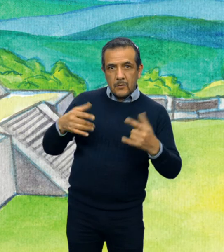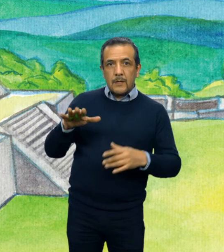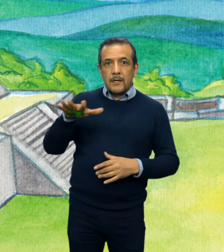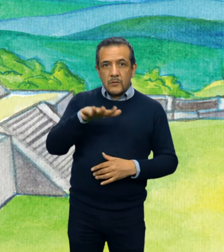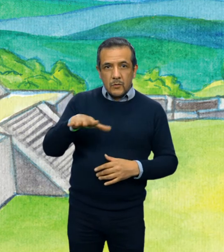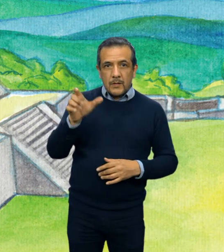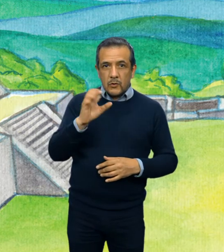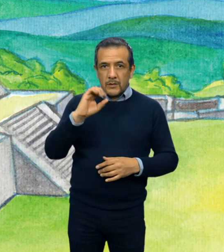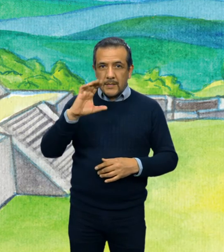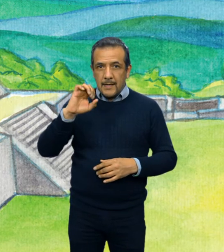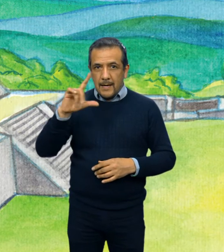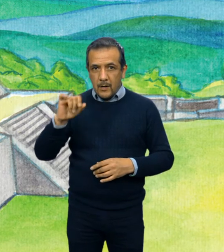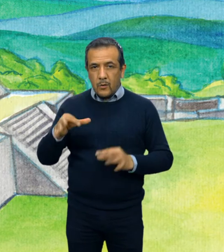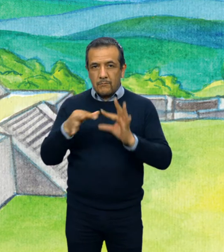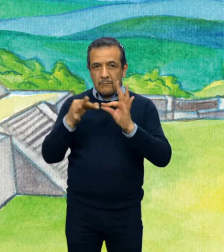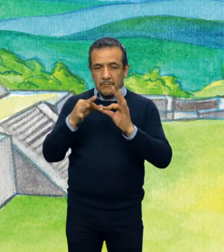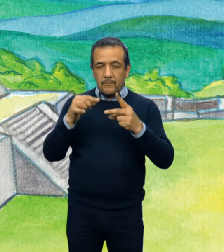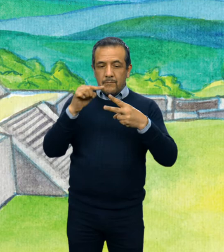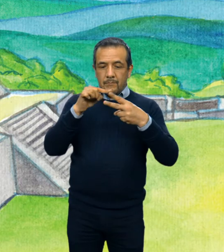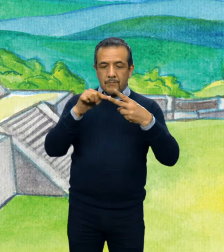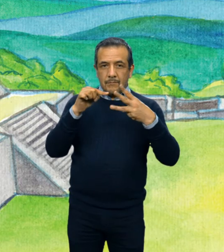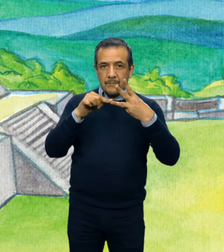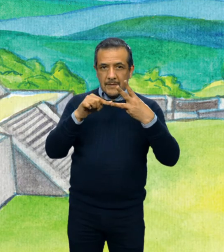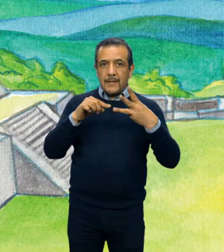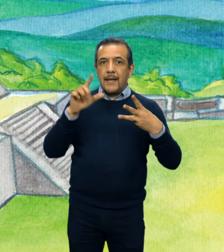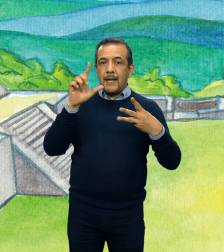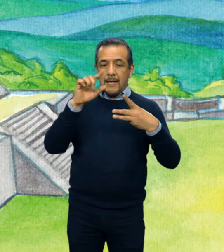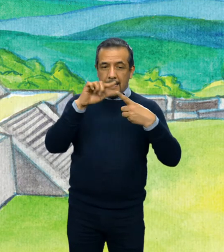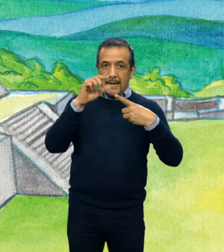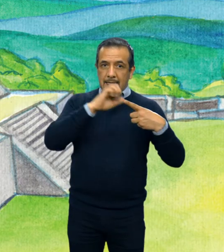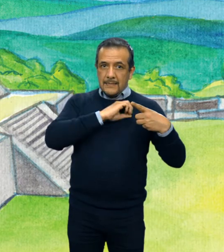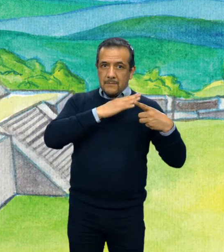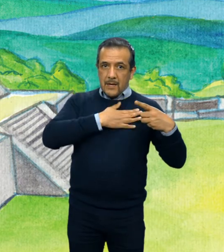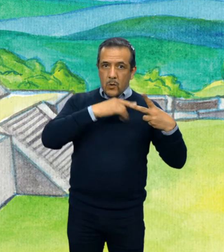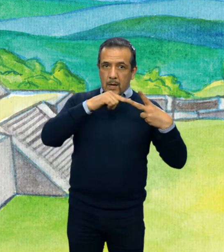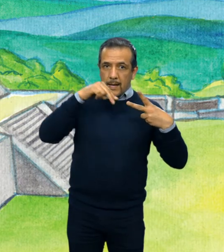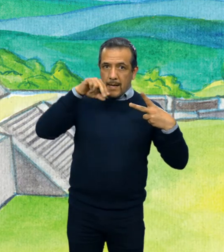en tres lenguas, español, náhuatl y lengua de señas mexicana.